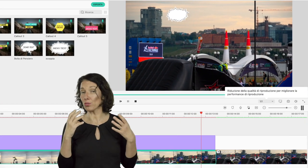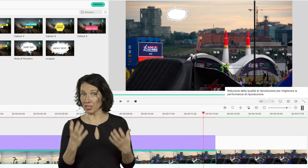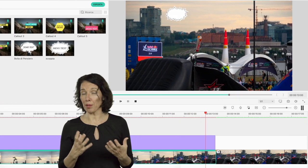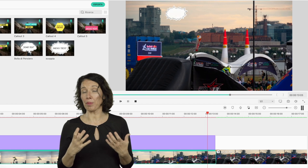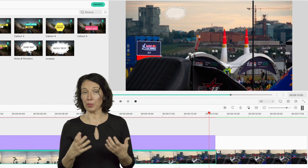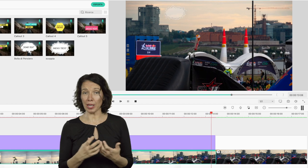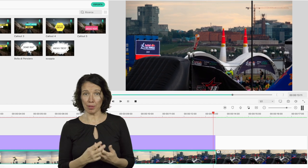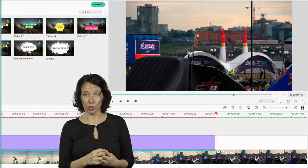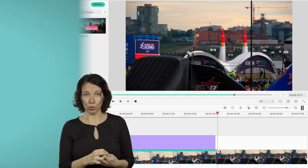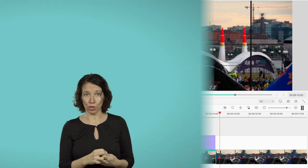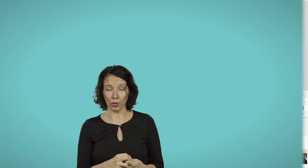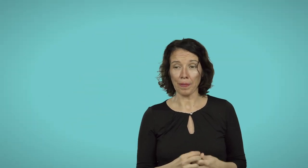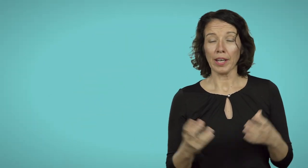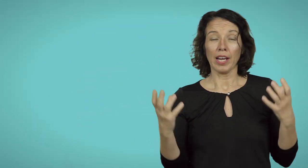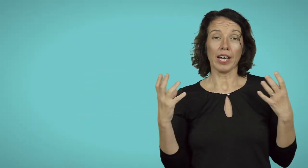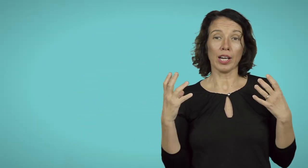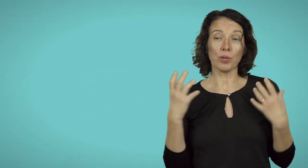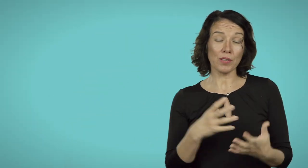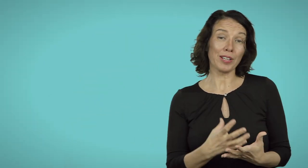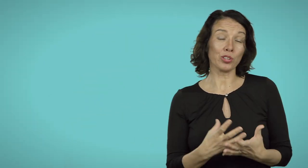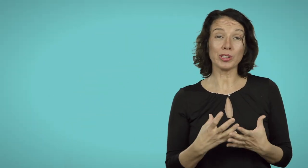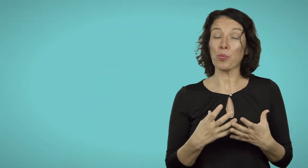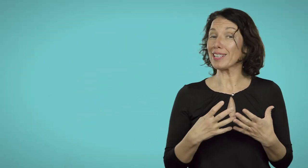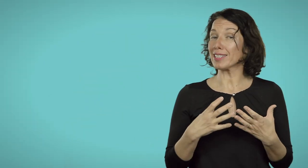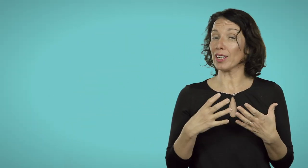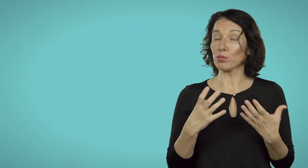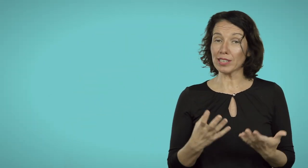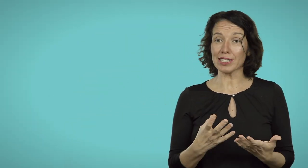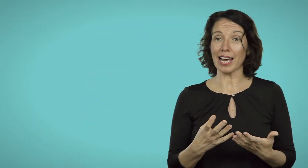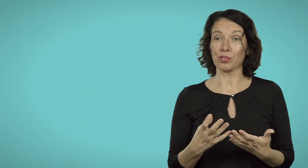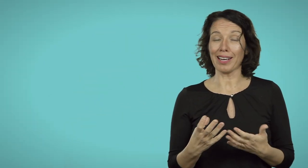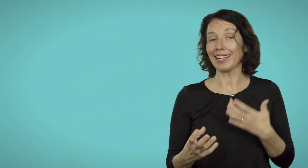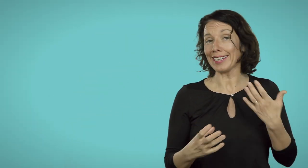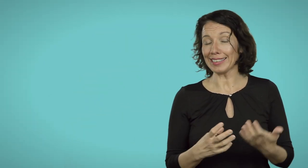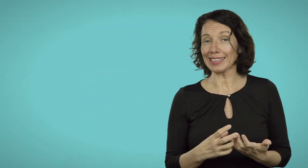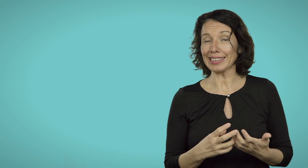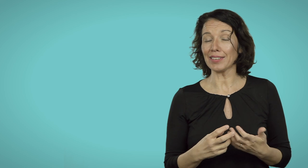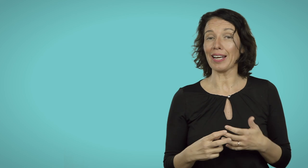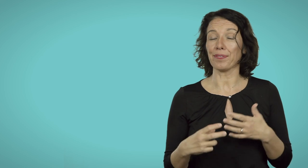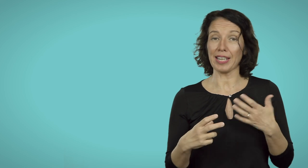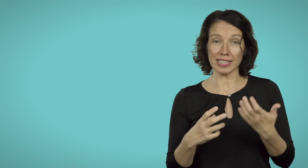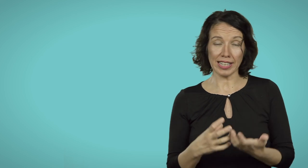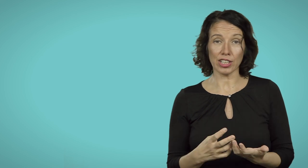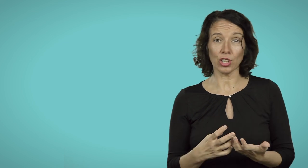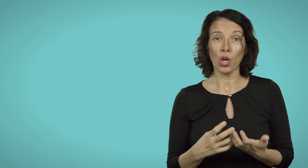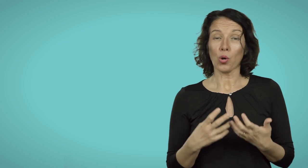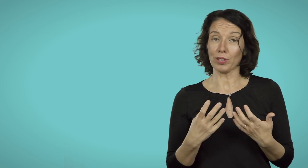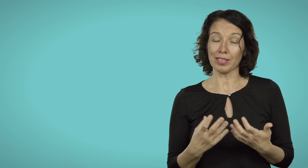sempre potrebbe riconoscerlo. Questo effetto inoltre può essere utilizzato anche in alternativa al face detection, quando ad